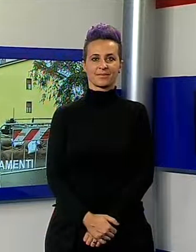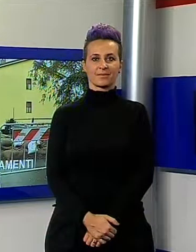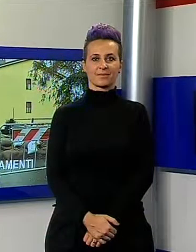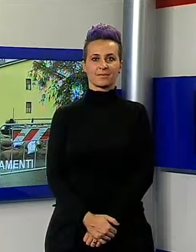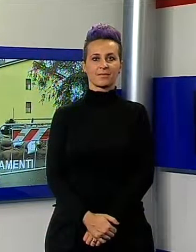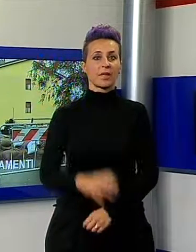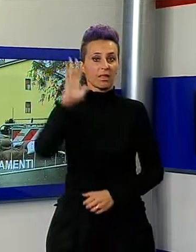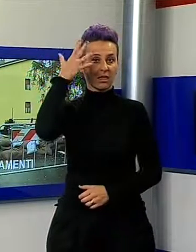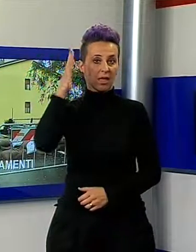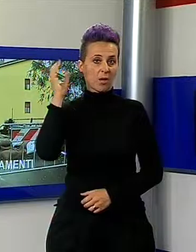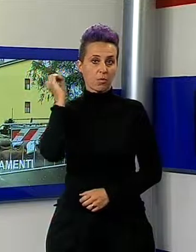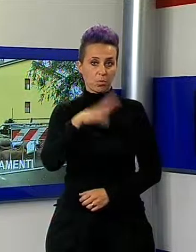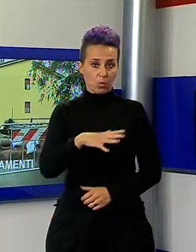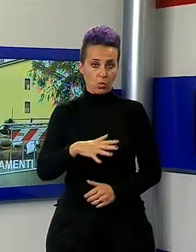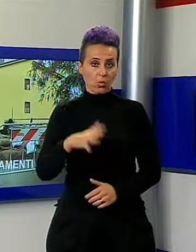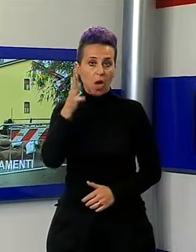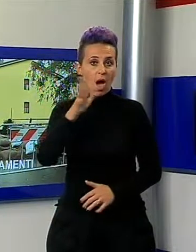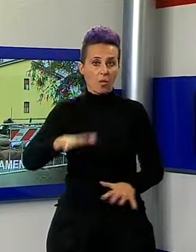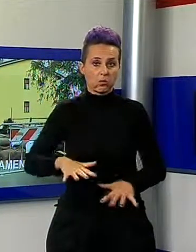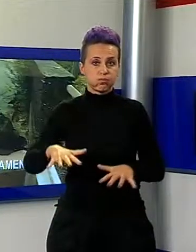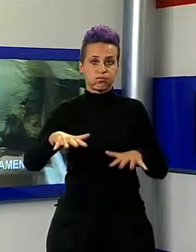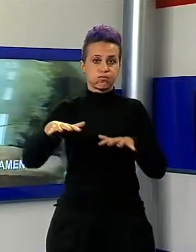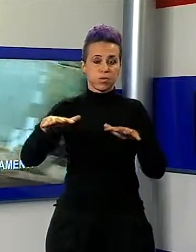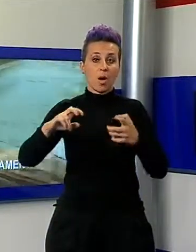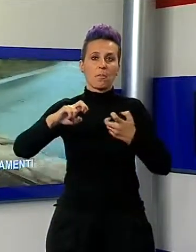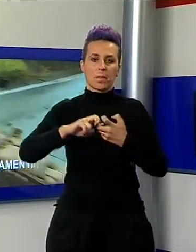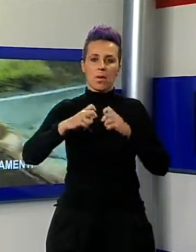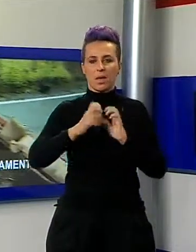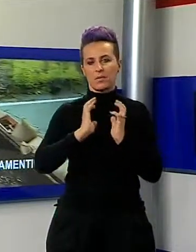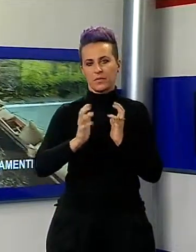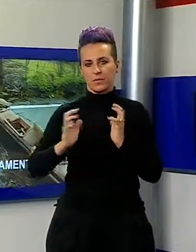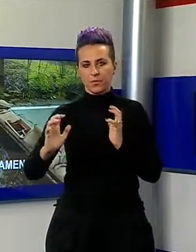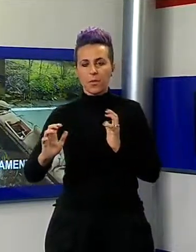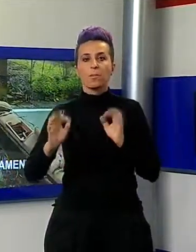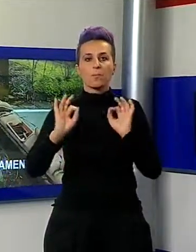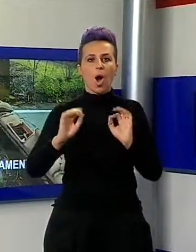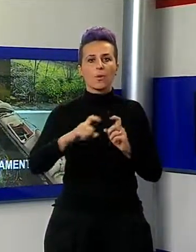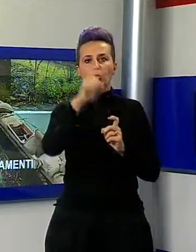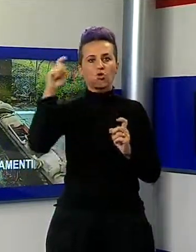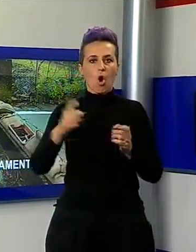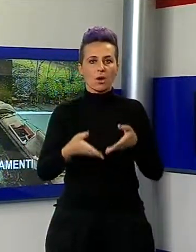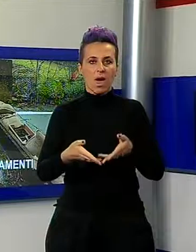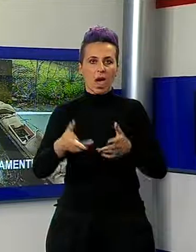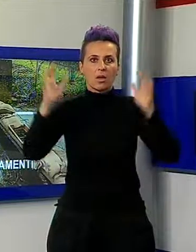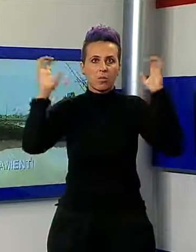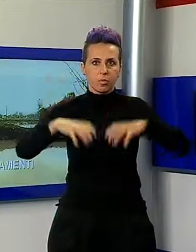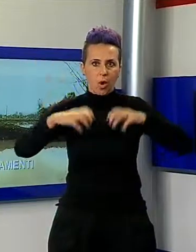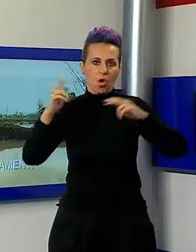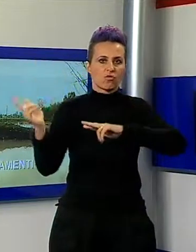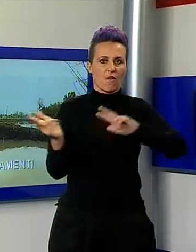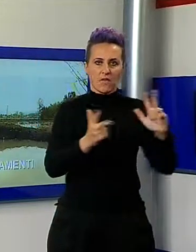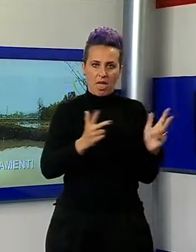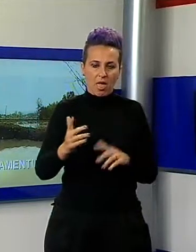Maltempo, allagamenti e tanti problemi, anche questa ondata di pioggia e vento non ha risparmiato la provincia di Lucca, diversi